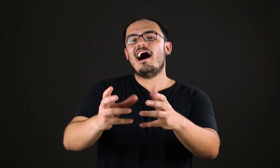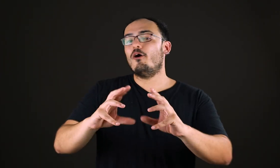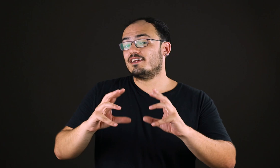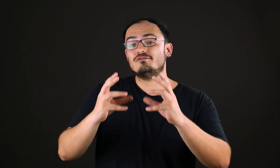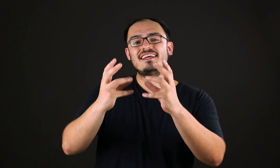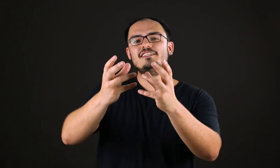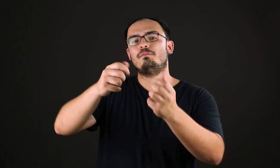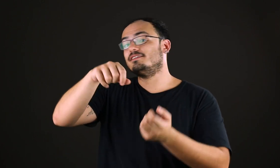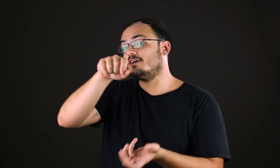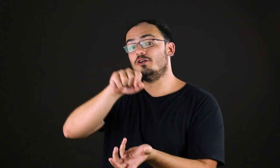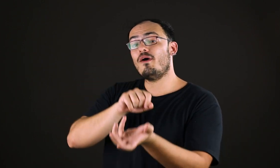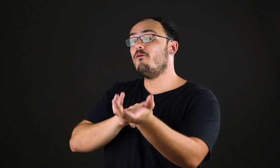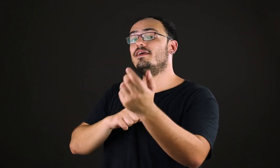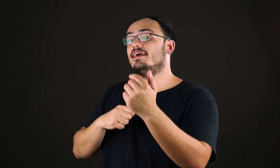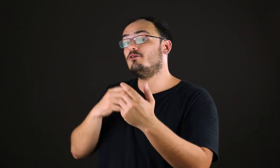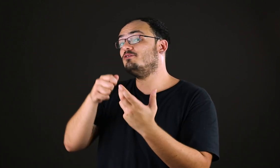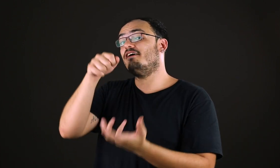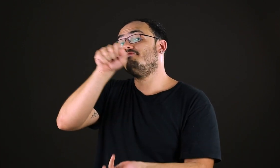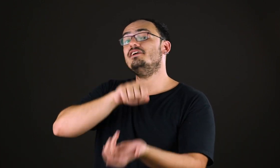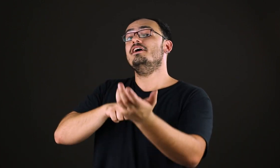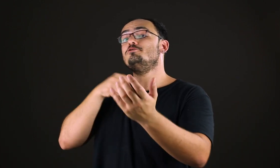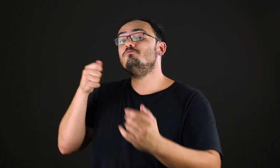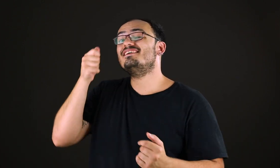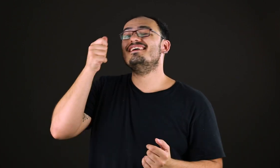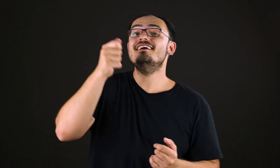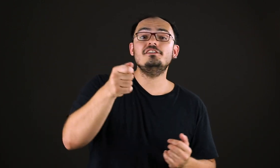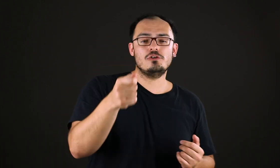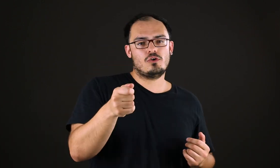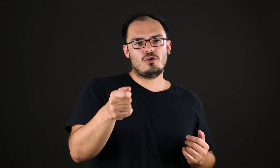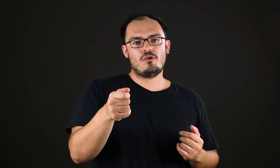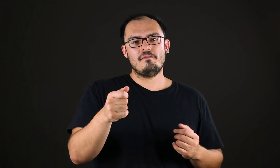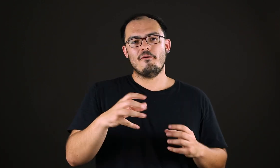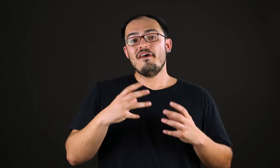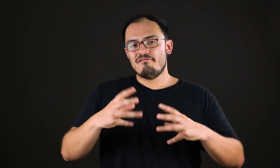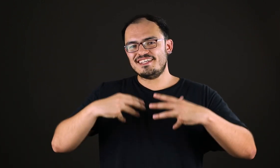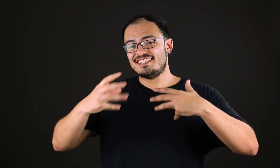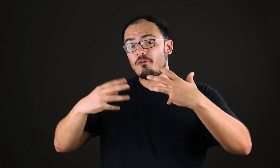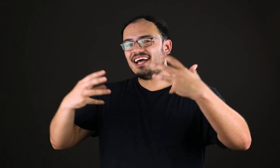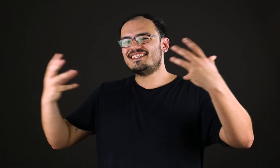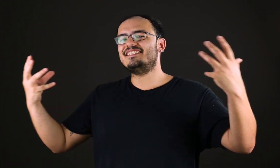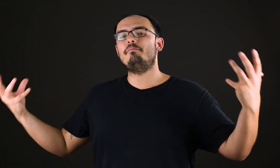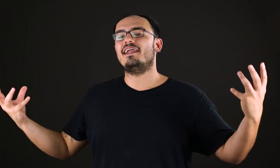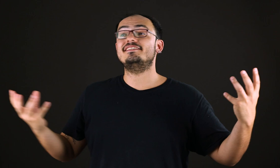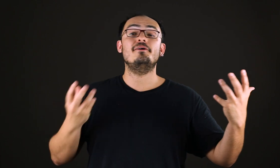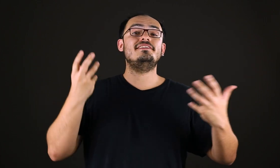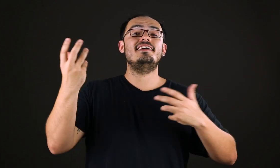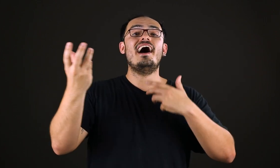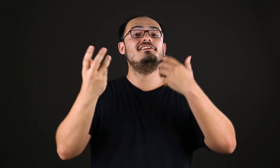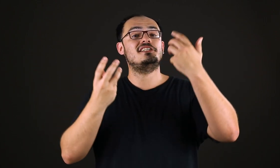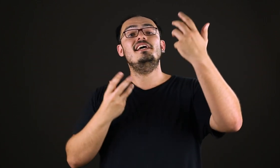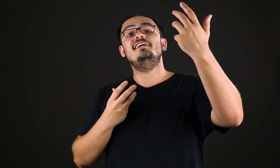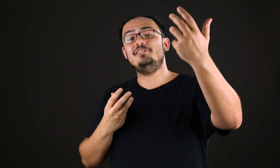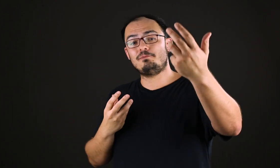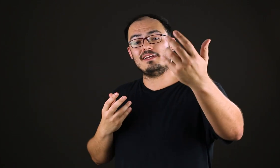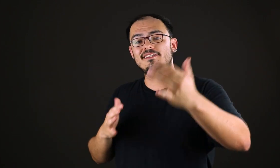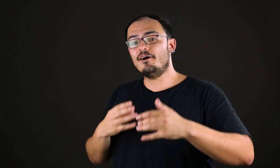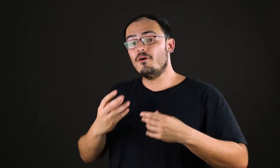a aura, não tem a expressão, não é o Davi que o Michelangelo colocou à mão. Veja, então há essa separação entre arte e expressão